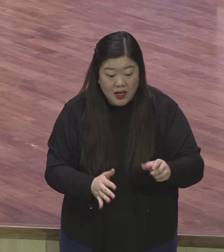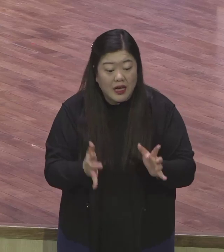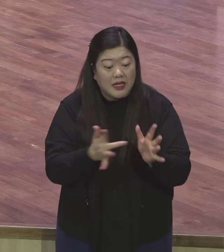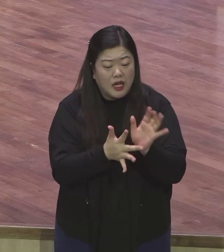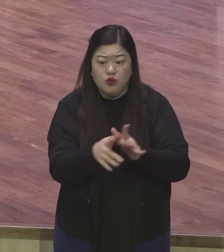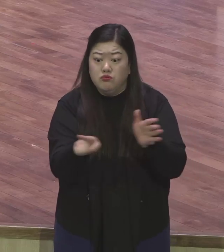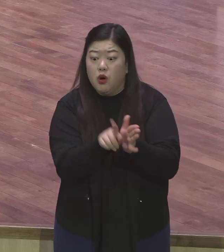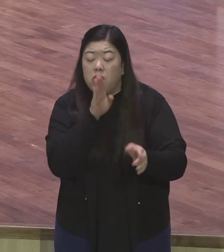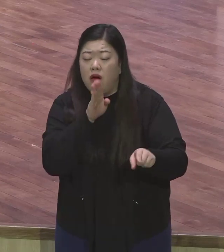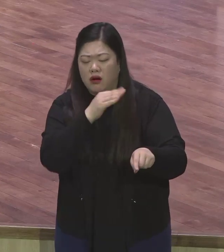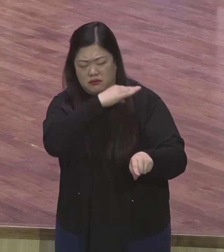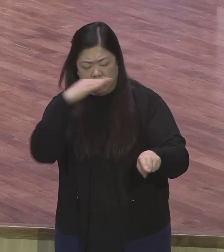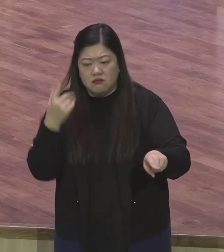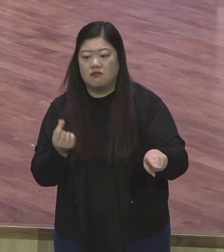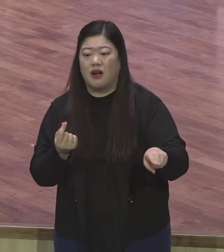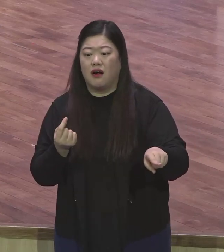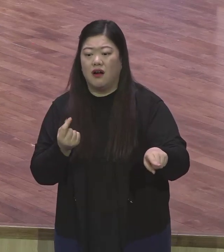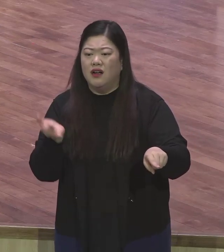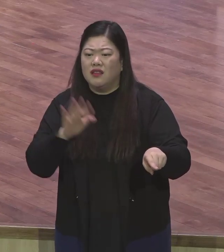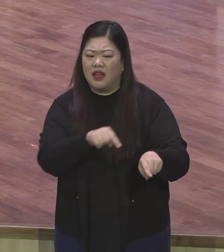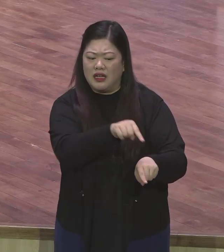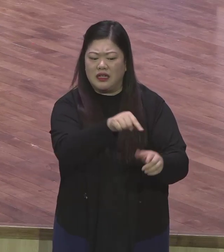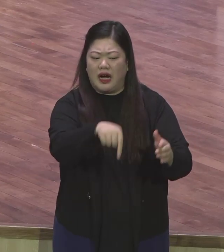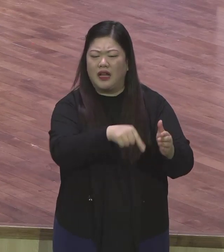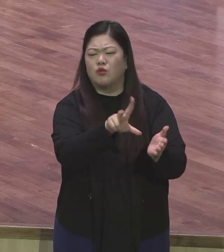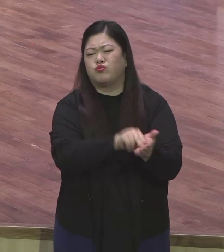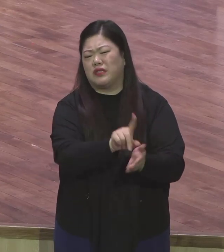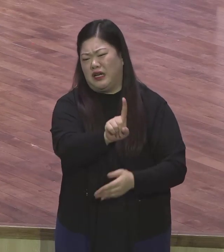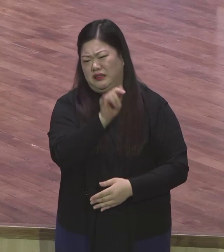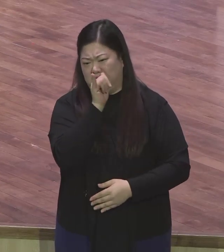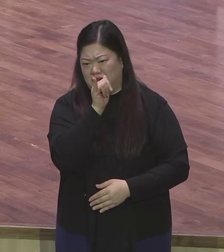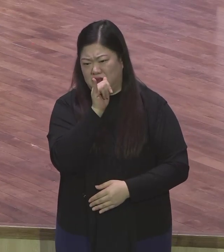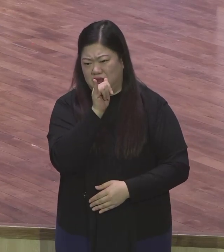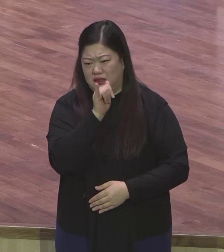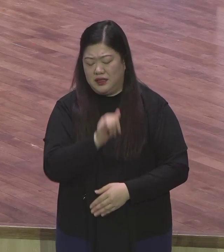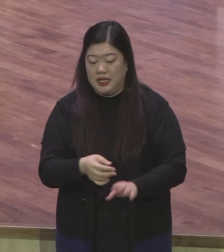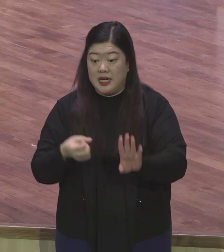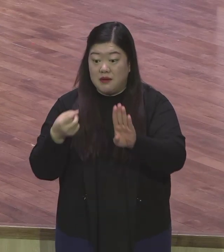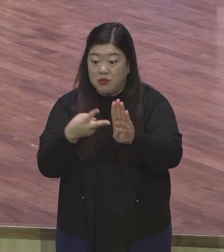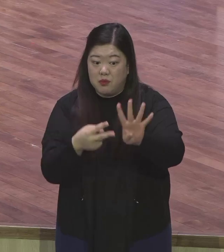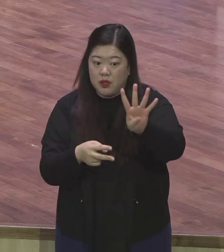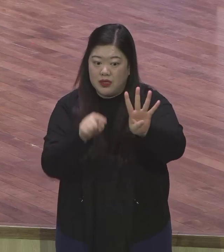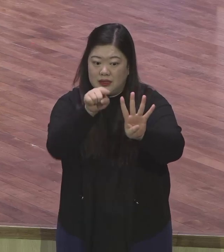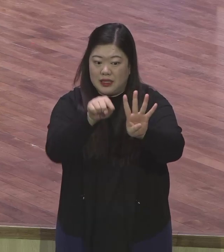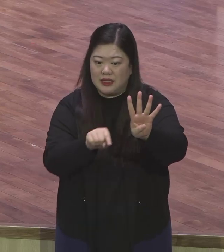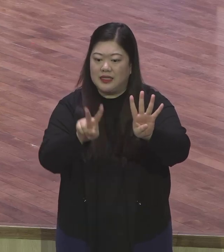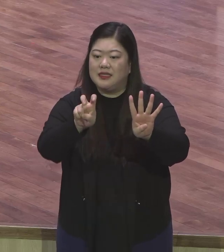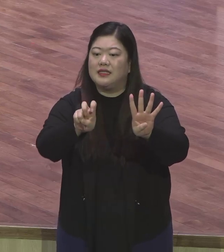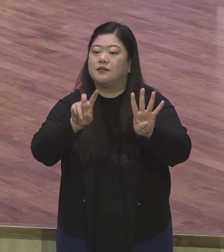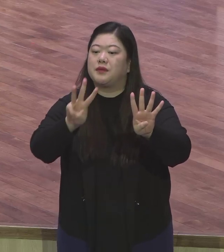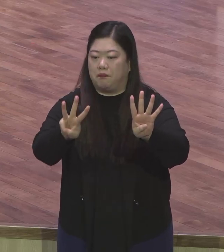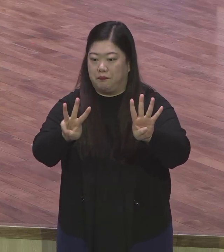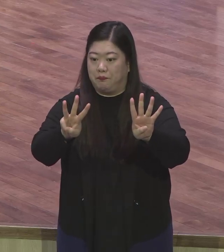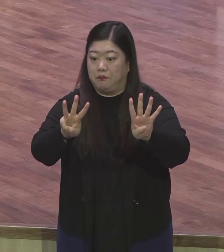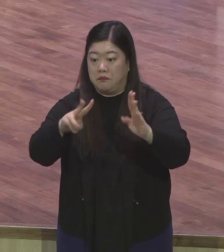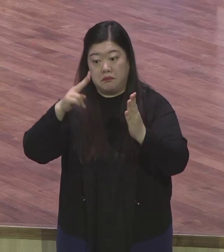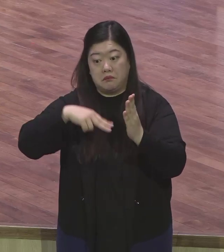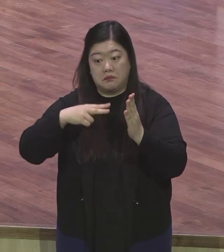있었어요 그런데 한 가지 문제가 뭐냐 빌리포 사장 23절에서 바울이 간단하게 언급하며 진행하지만